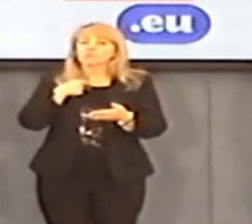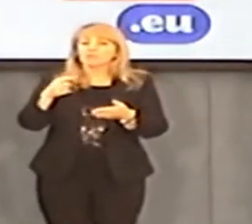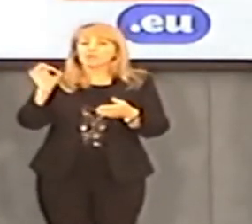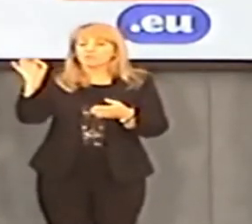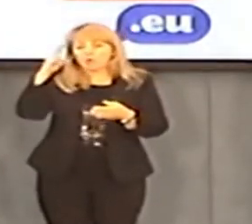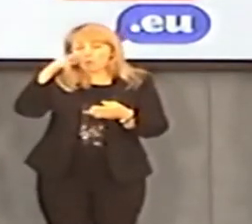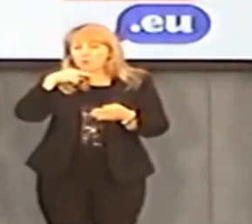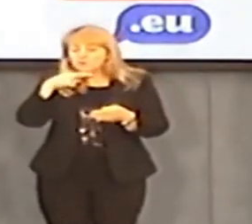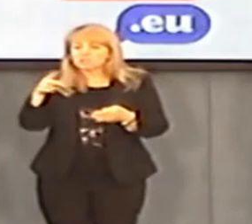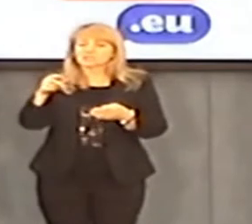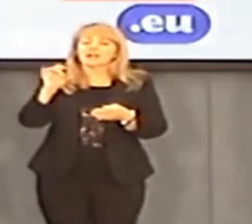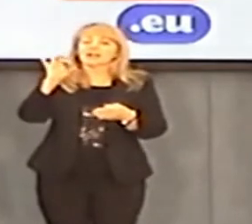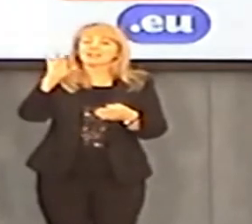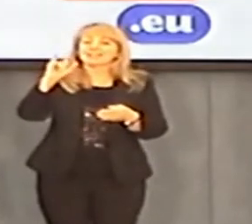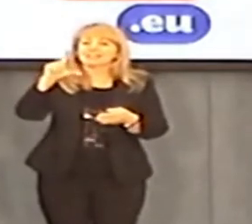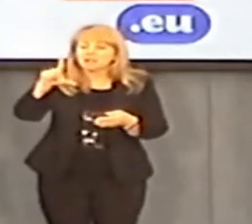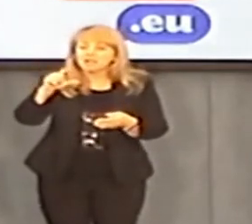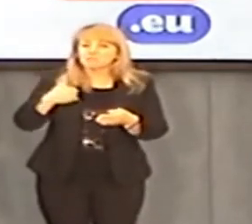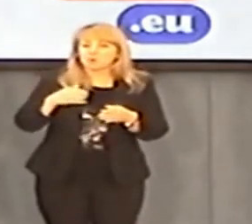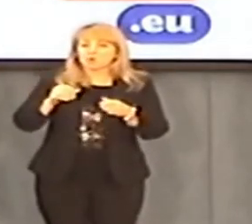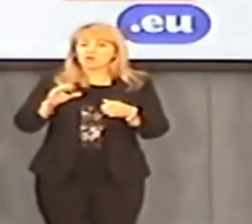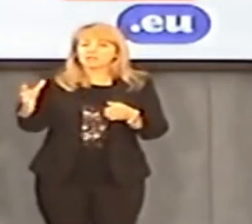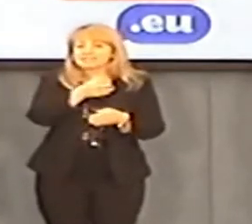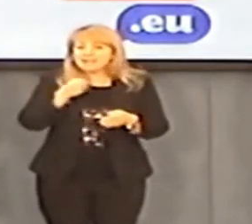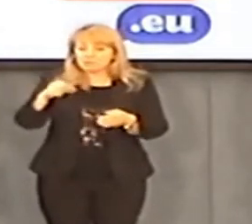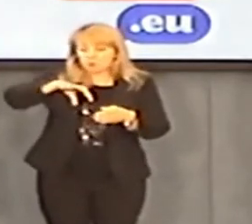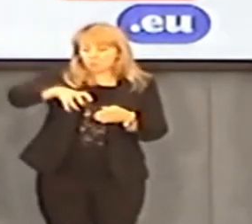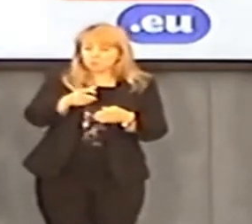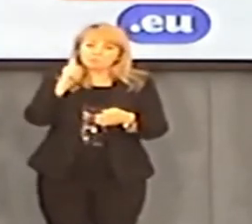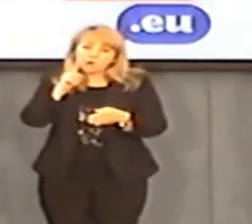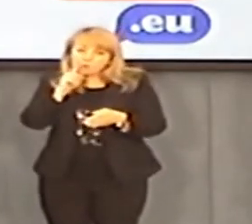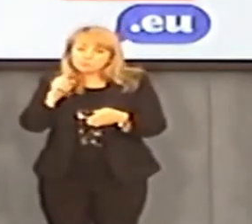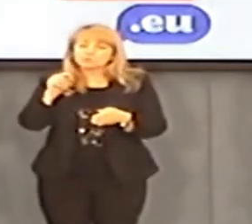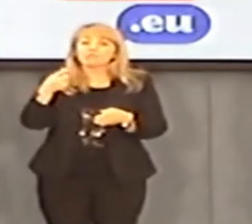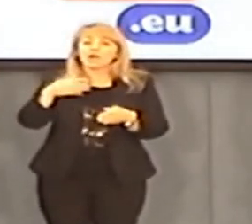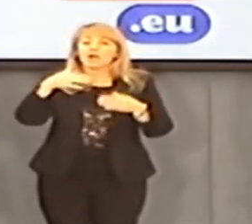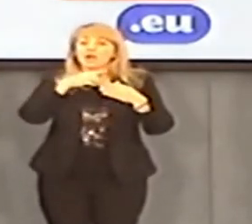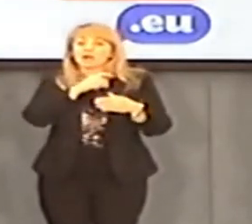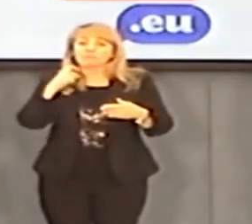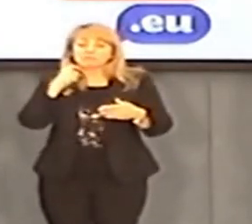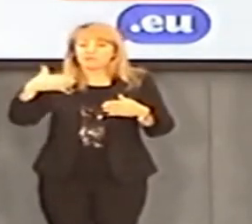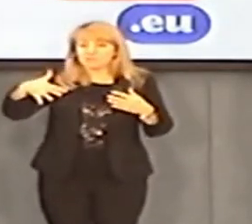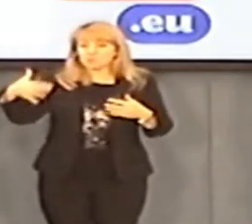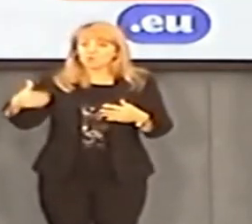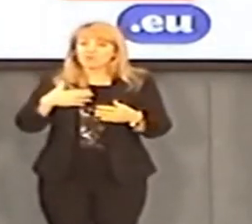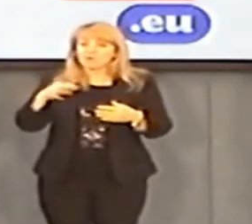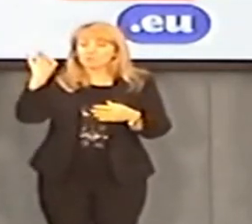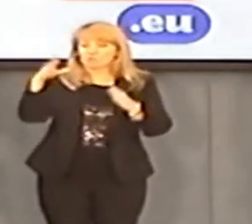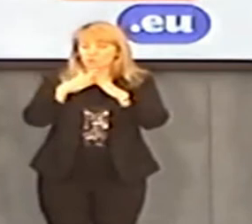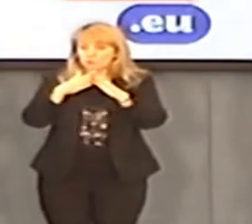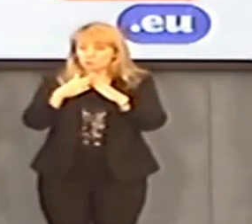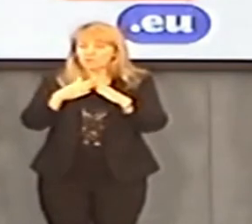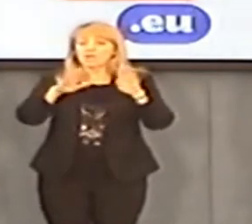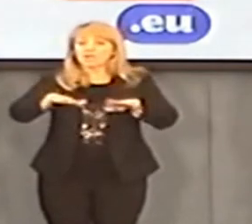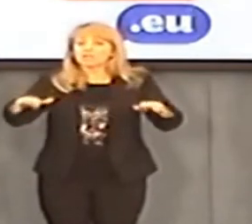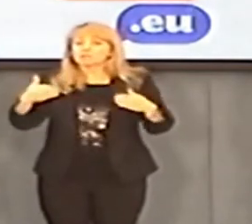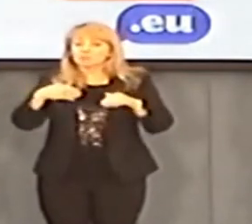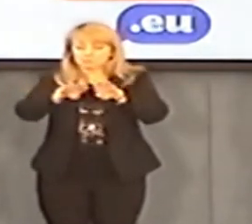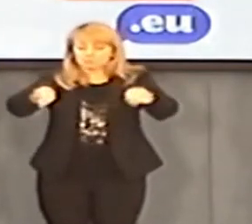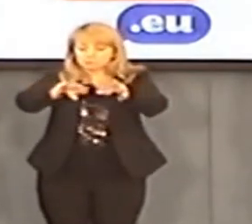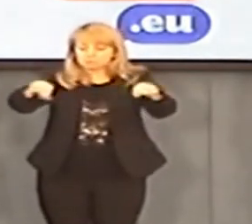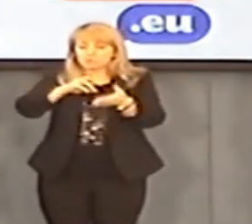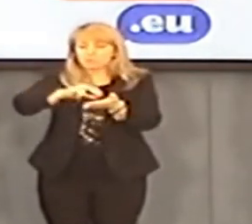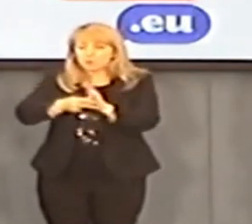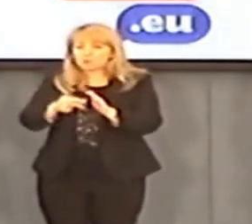że ojciec Wojciech Gil zabrał na plażę w Juan Dolio grupę ministrantów. Wesołowski miał tam rezydencję.